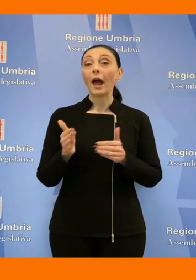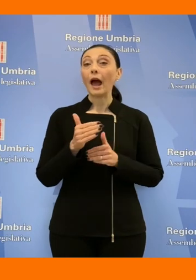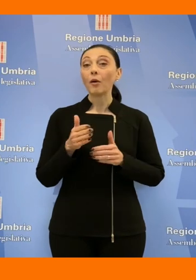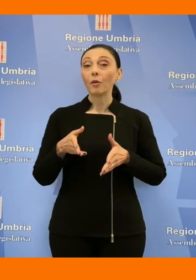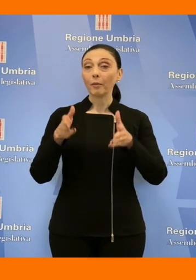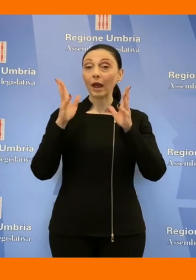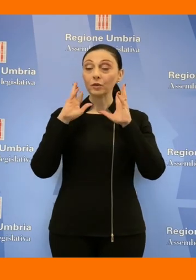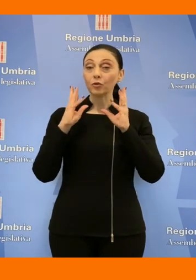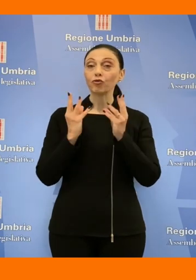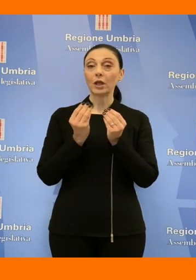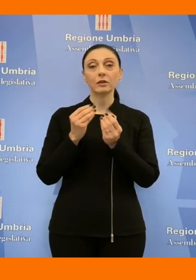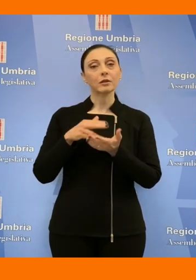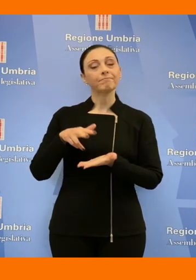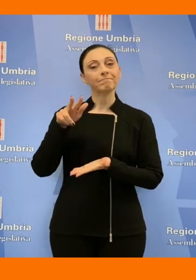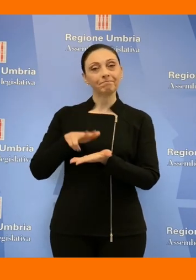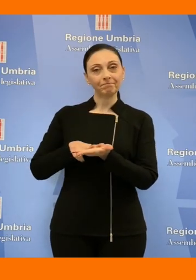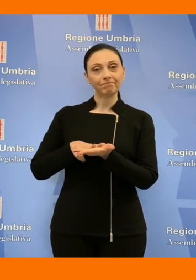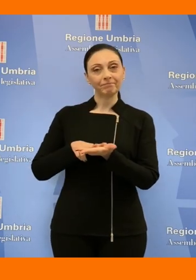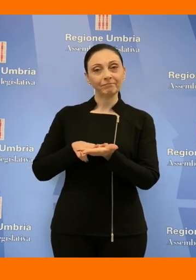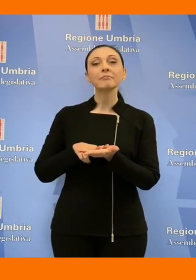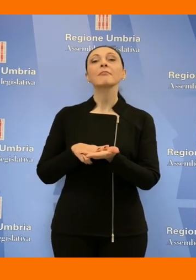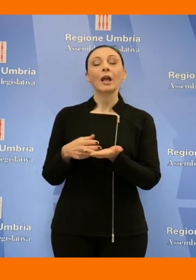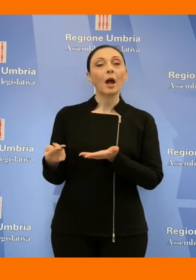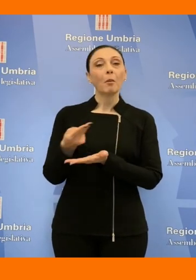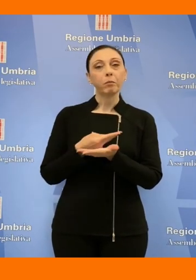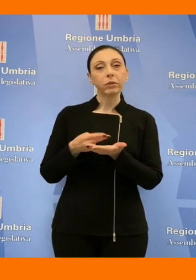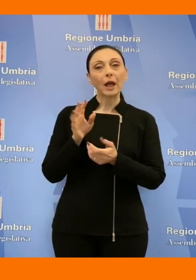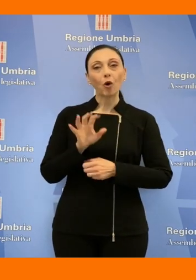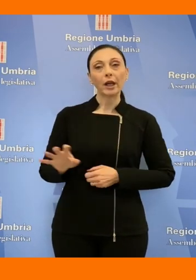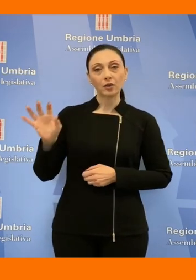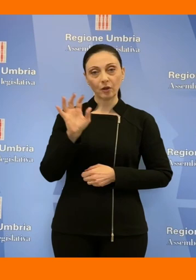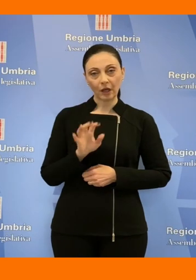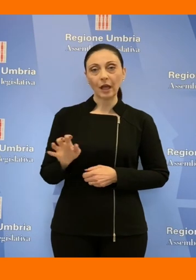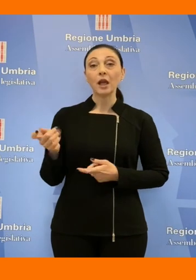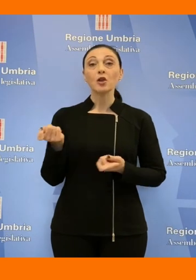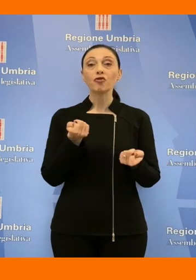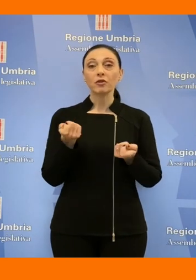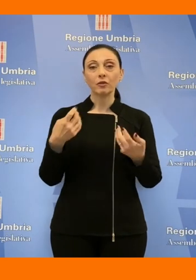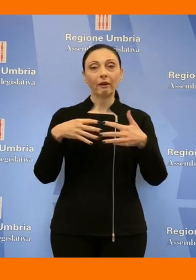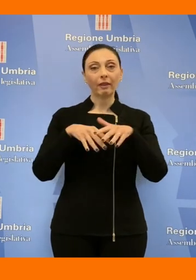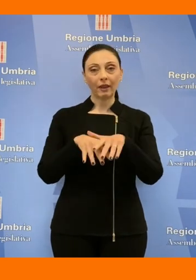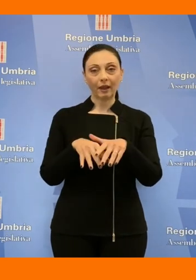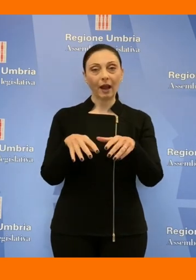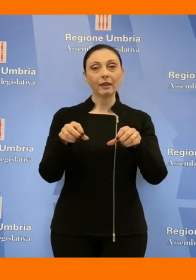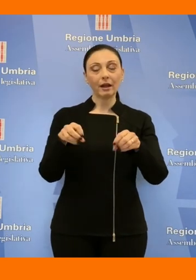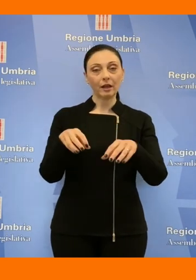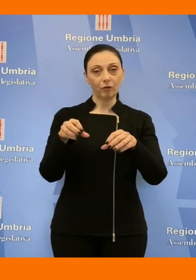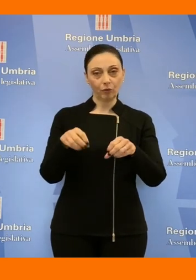Cesaroni ha dato il via libera al piano regionale di gestione integrata dei rifiuti con il voto